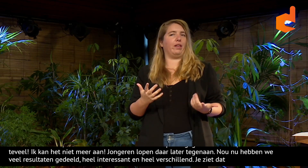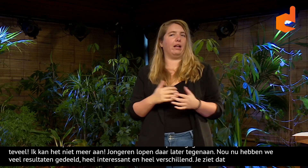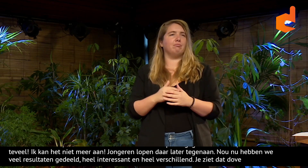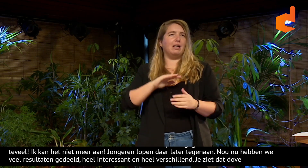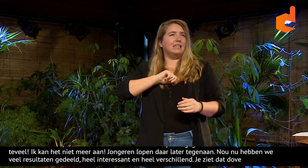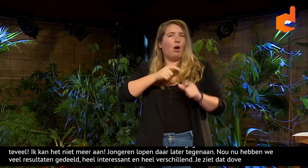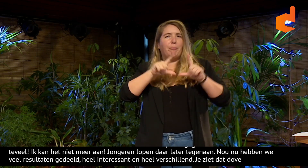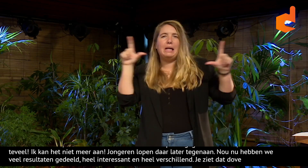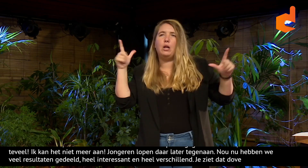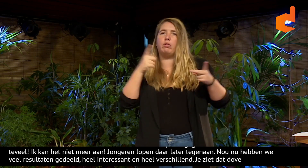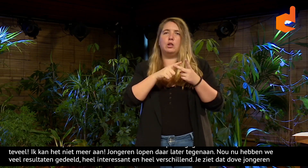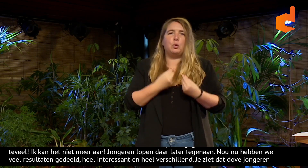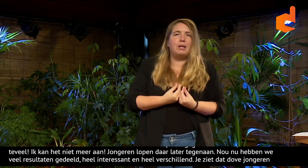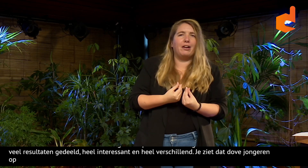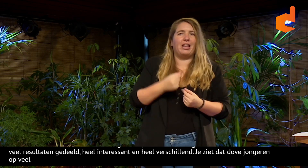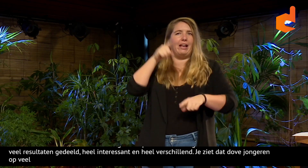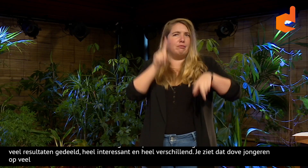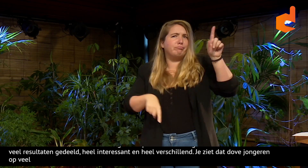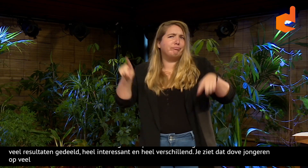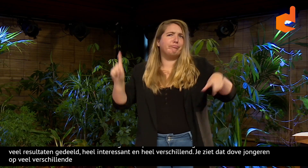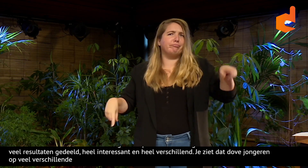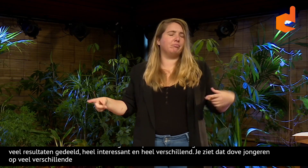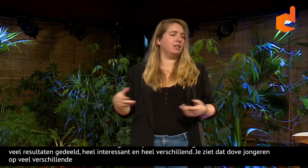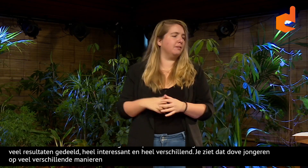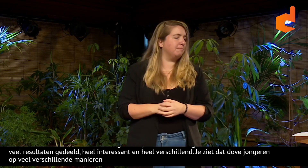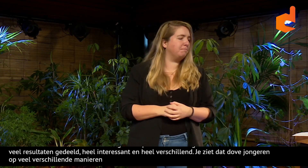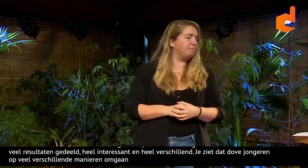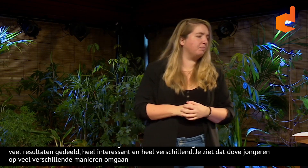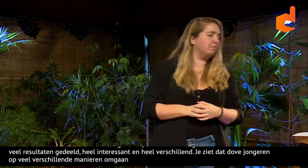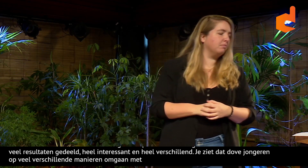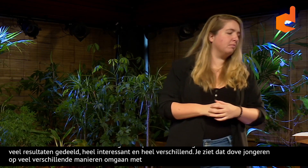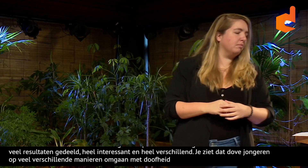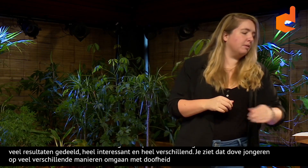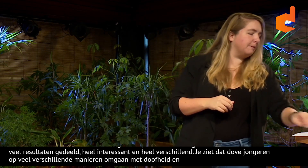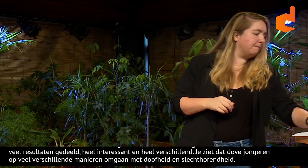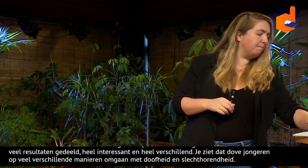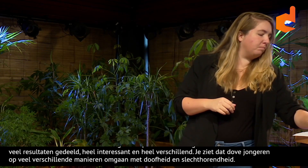omgaan met hun eigen doof en slechthorendheid. Hun beeld, hun subjectiviteit is allemaal zo verschillend.